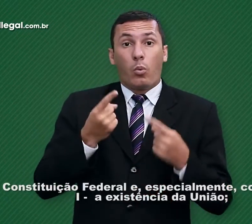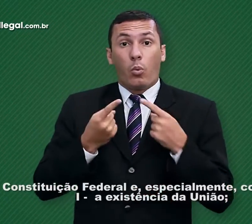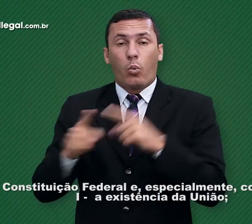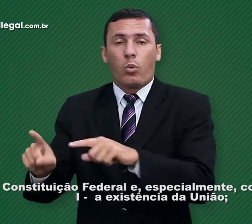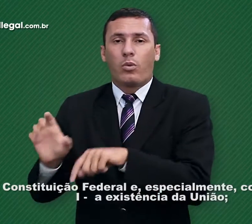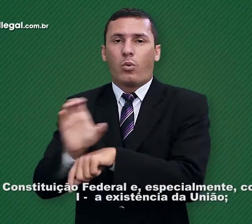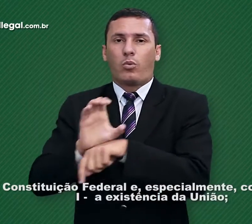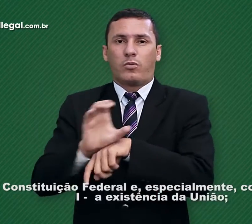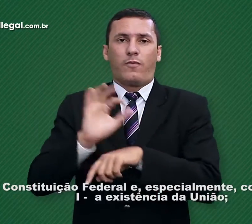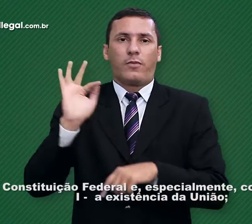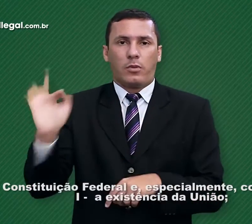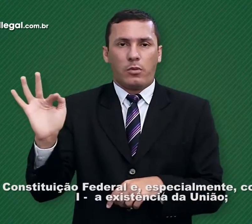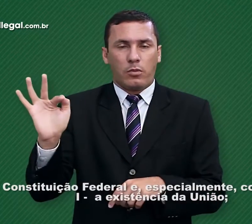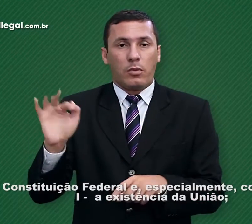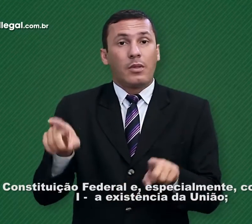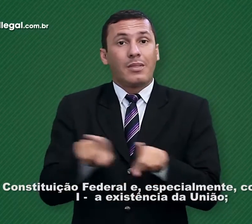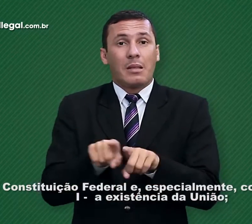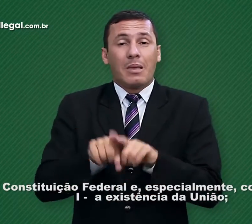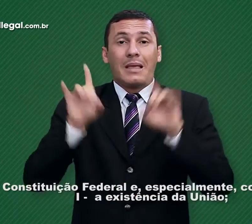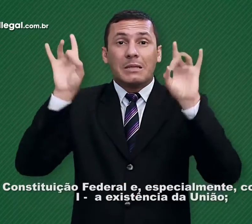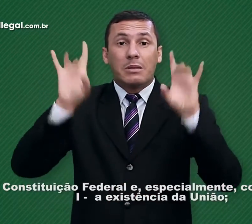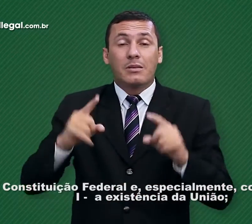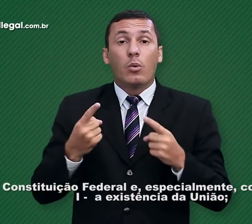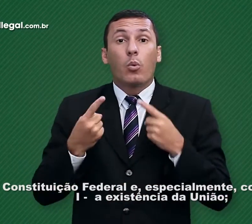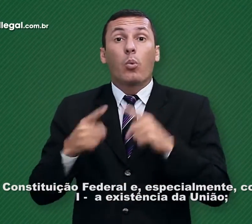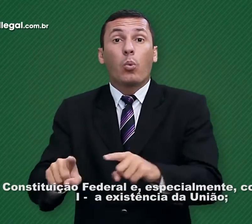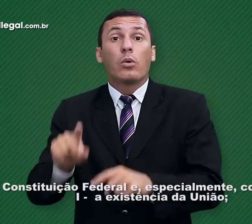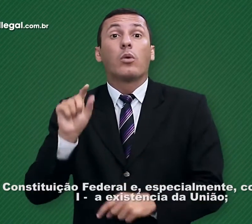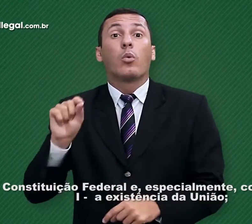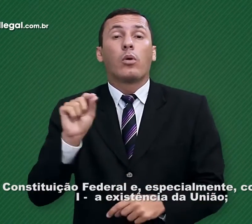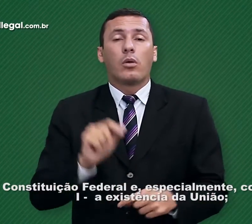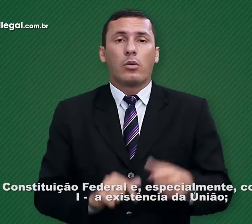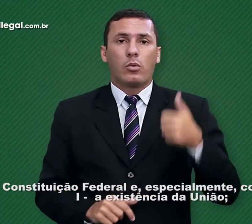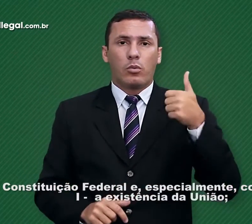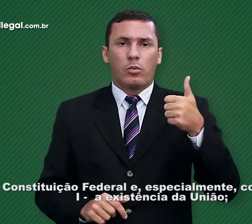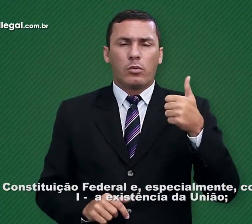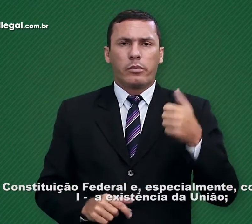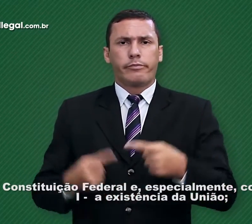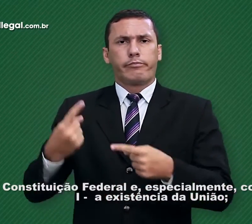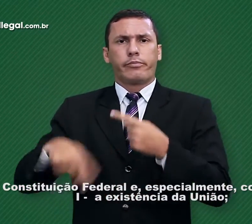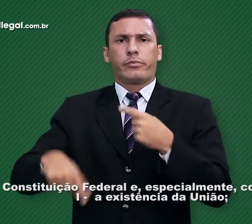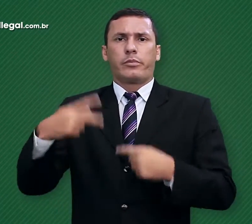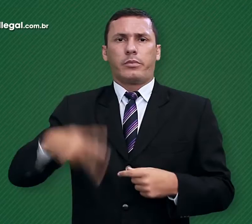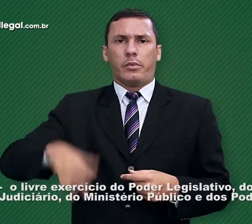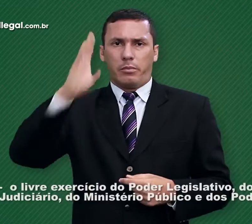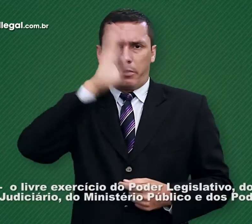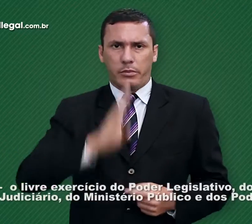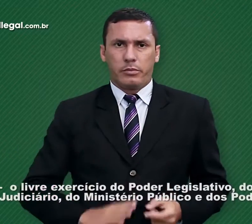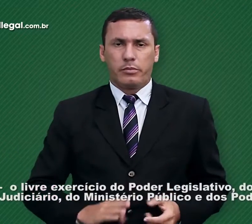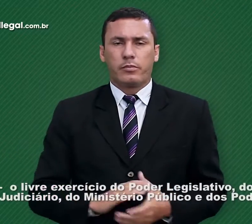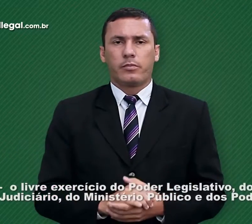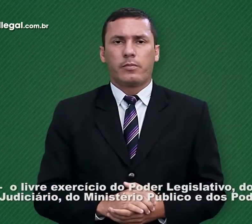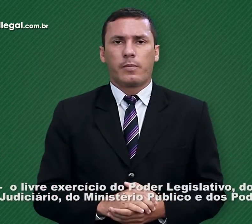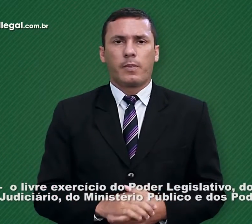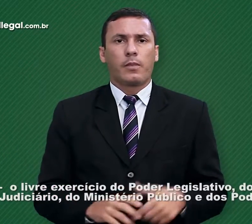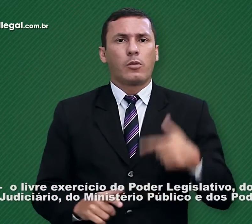Federal e especialmente contra 1. A existência da União. 2. O livre